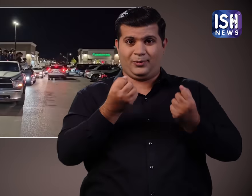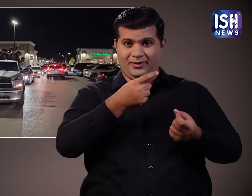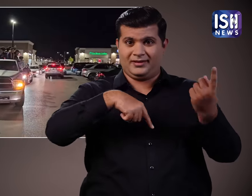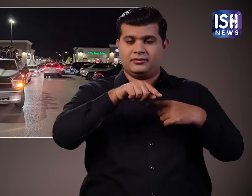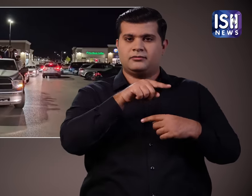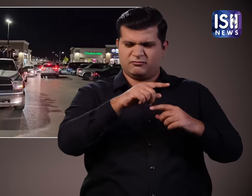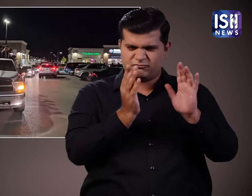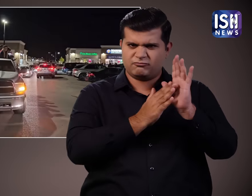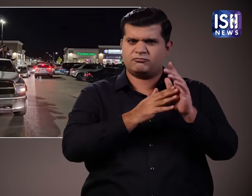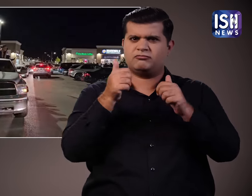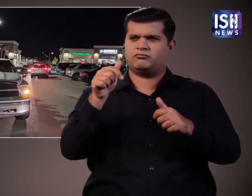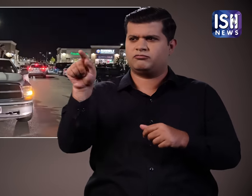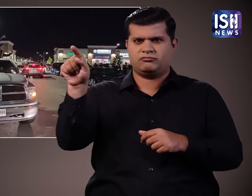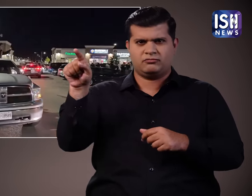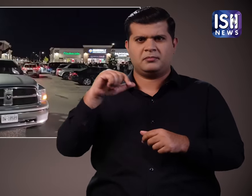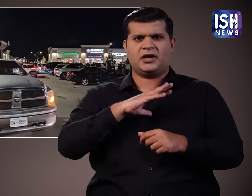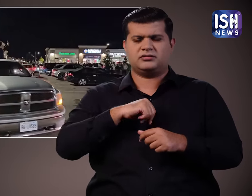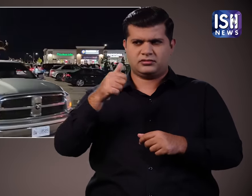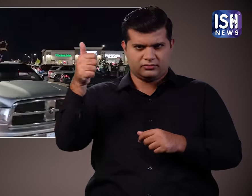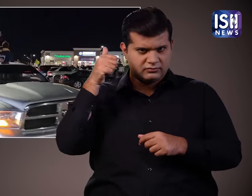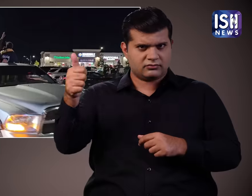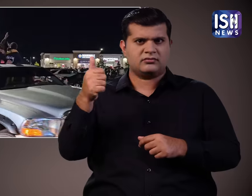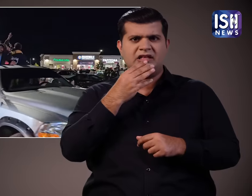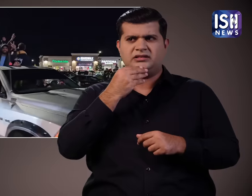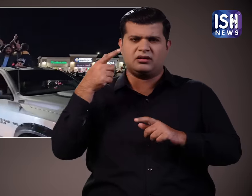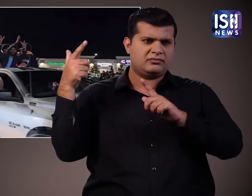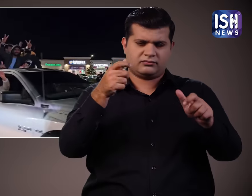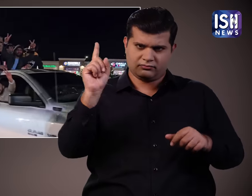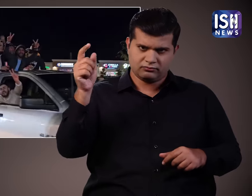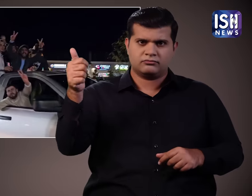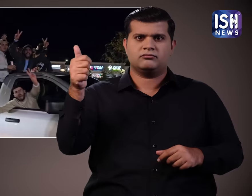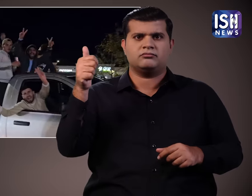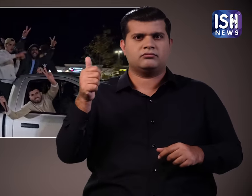अलगावादी गुड खालिस्ताने भी इस हमले का जशन मना रहा है